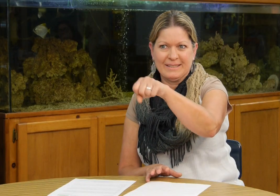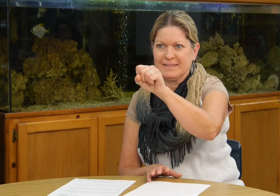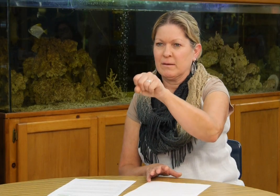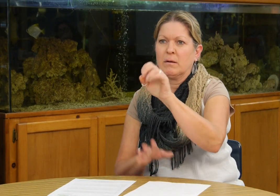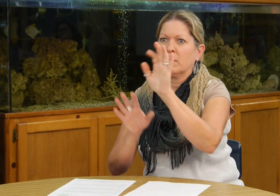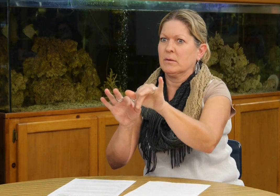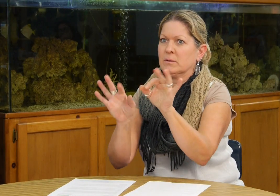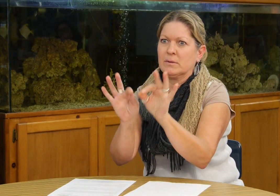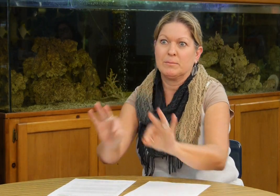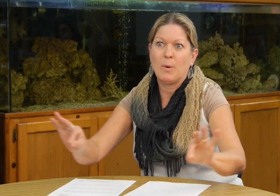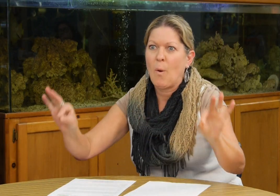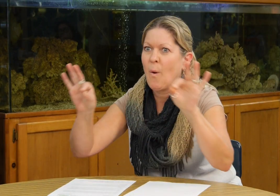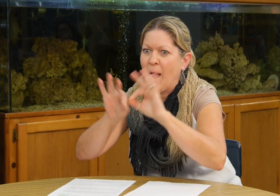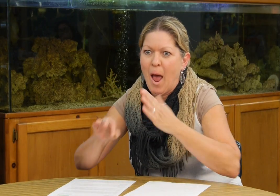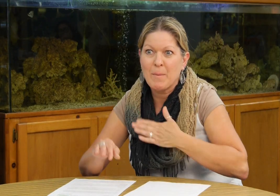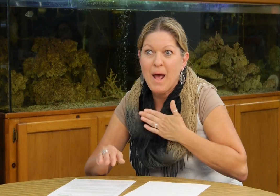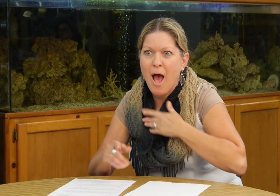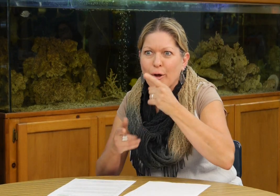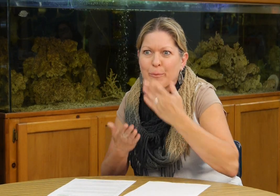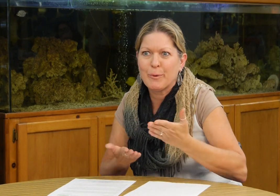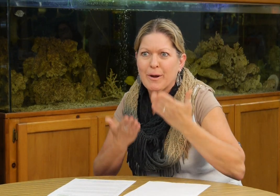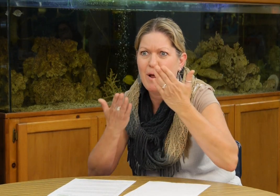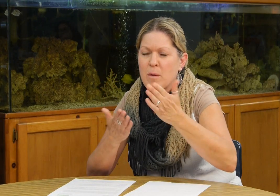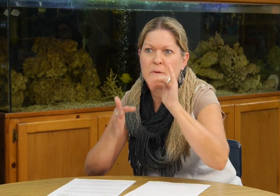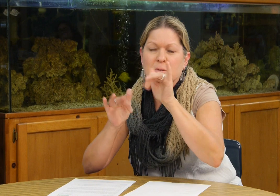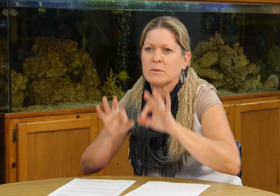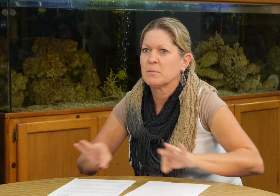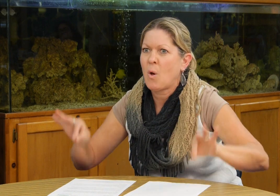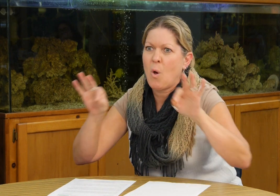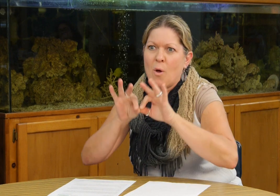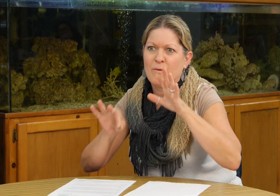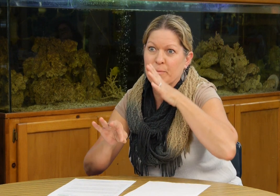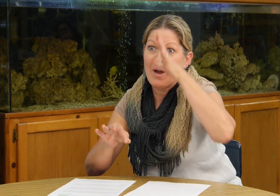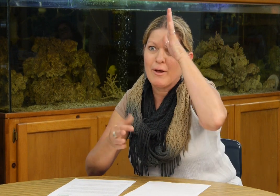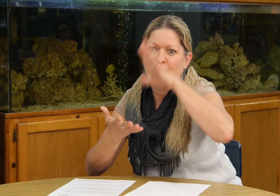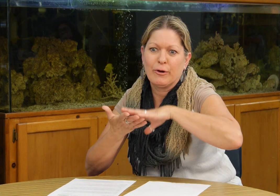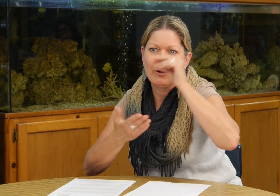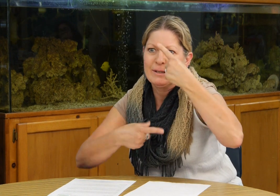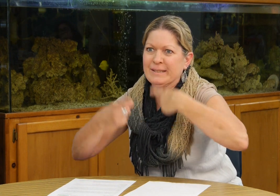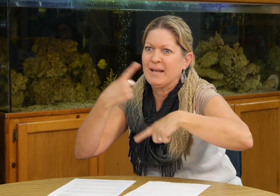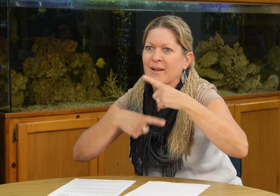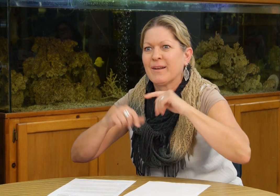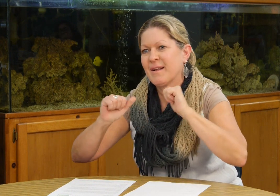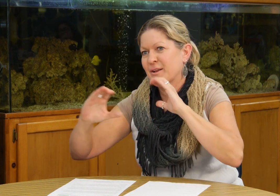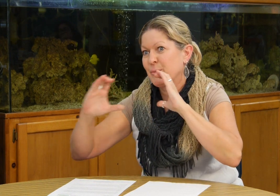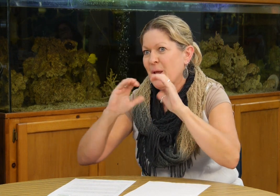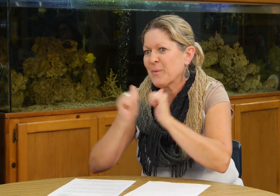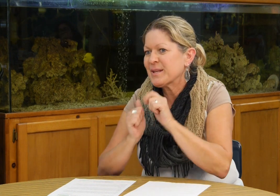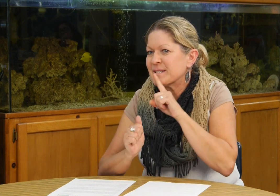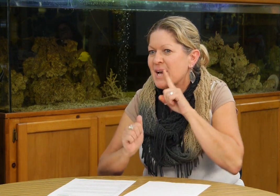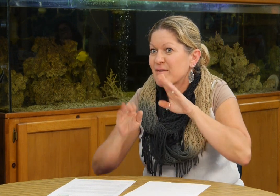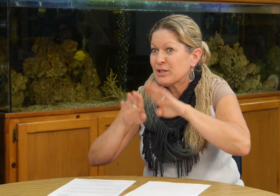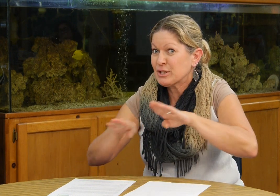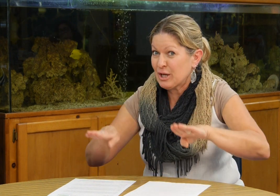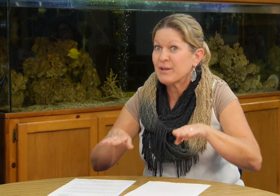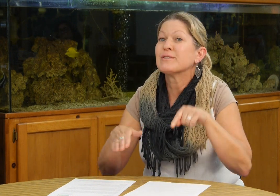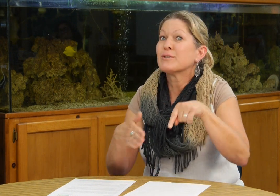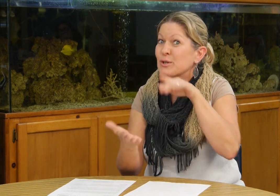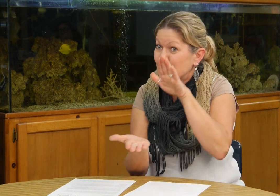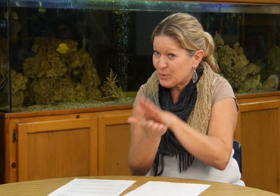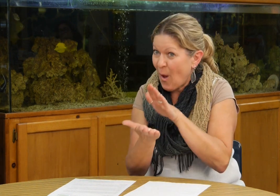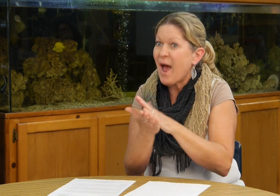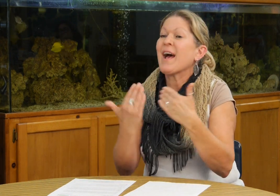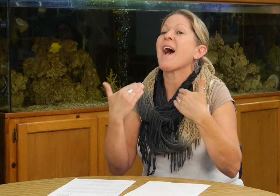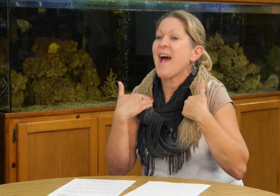sí sí sí sí sí tenemos un programa y es muy importante y es algo que yo quería recomendarle porque es esencial que los padres aprendan